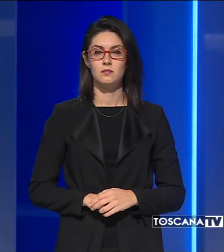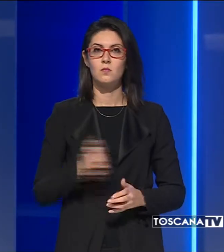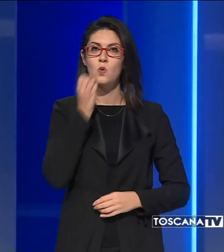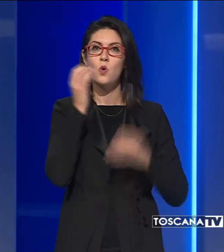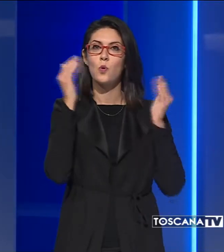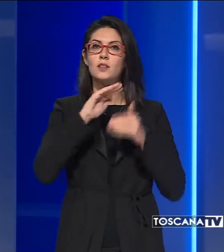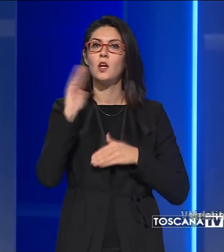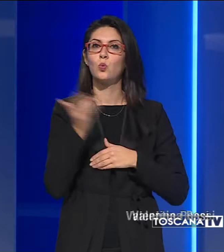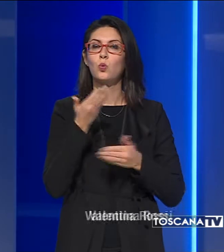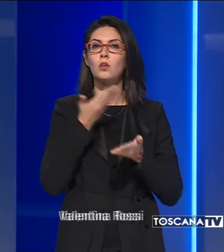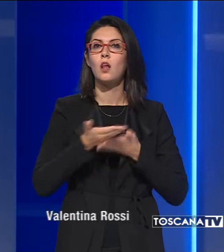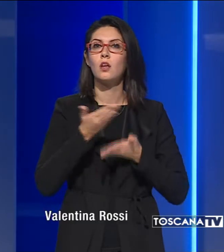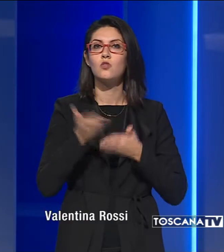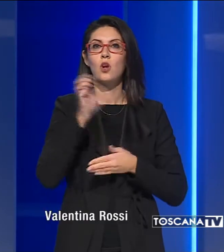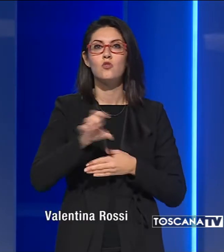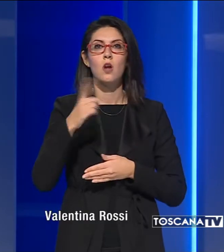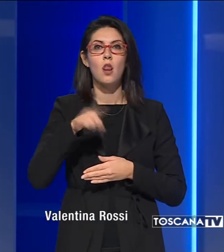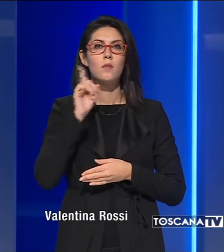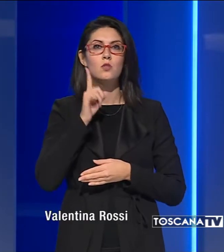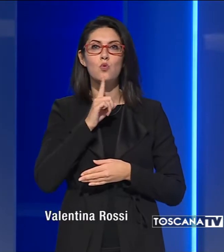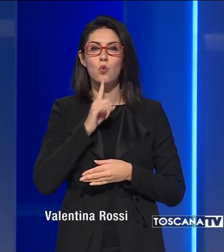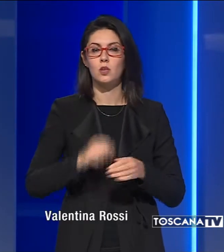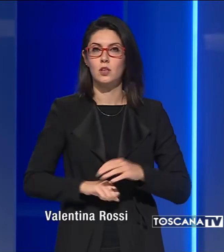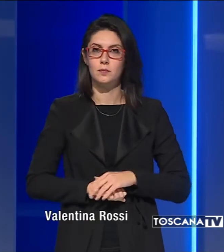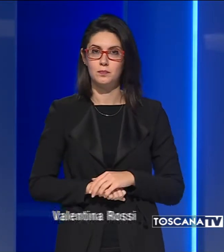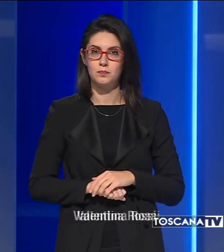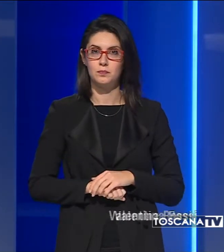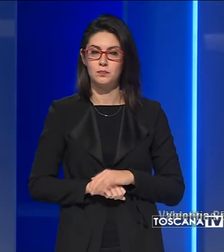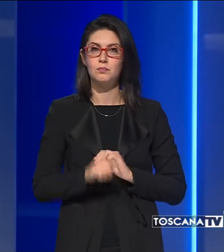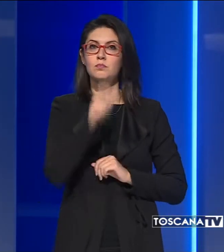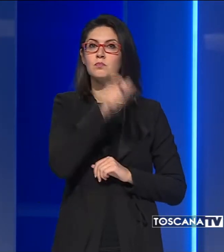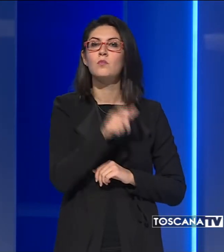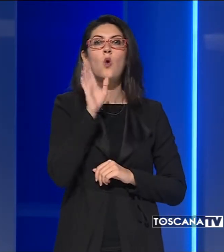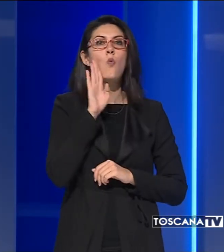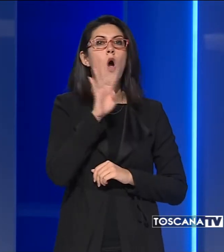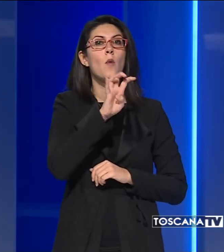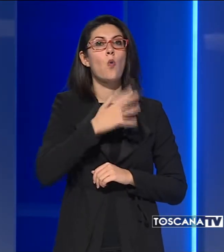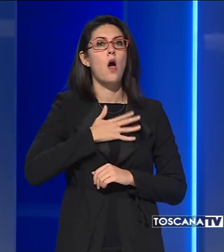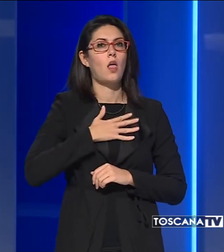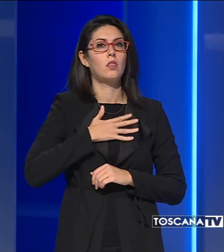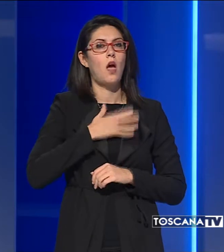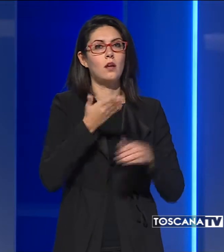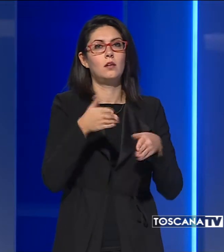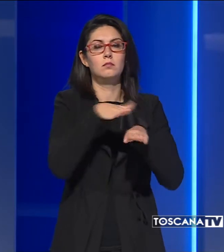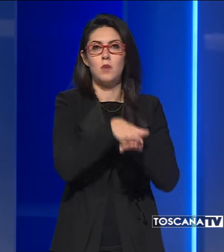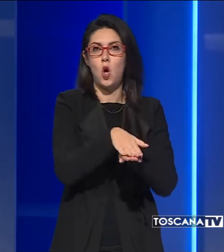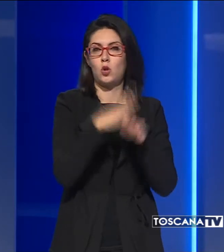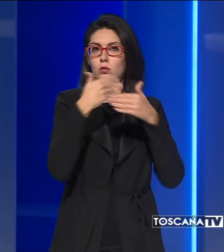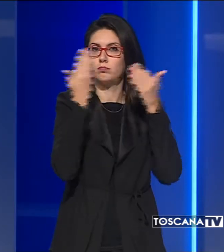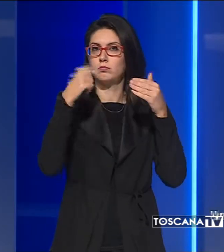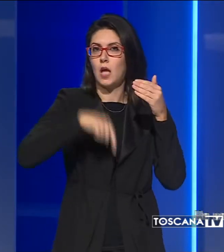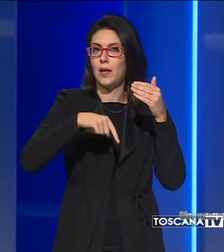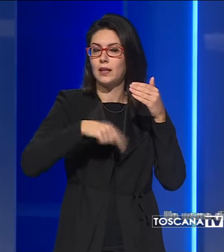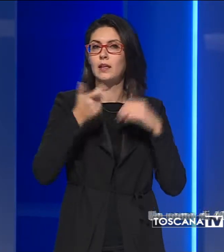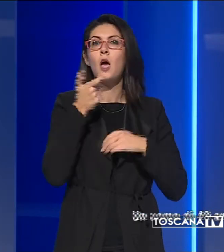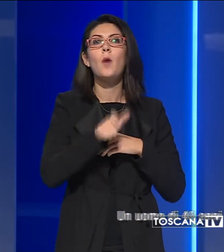Buonasera a tutti dal Tg regionale per sordi. Un uomo di 40 anni è morto stamani dopo